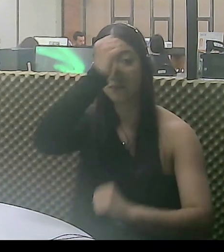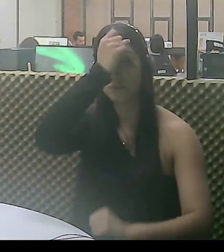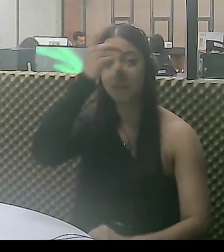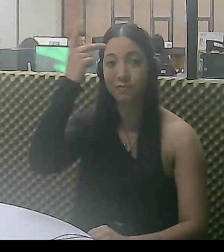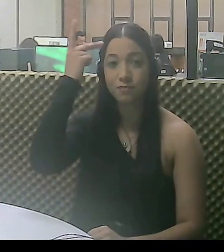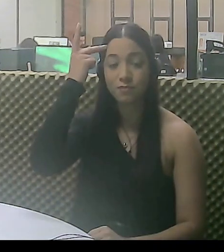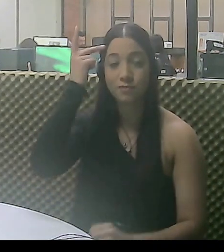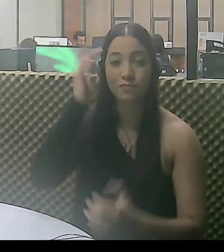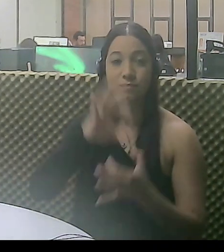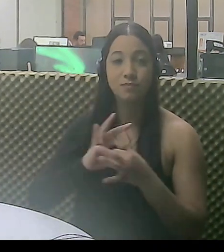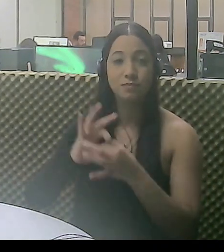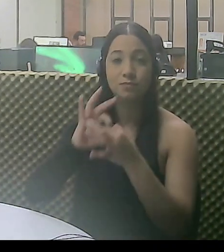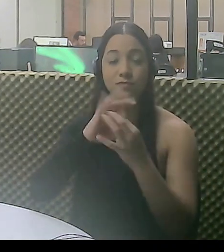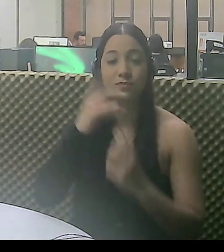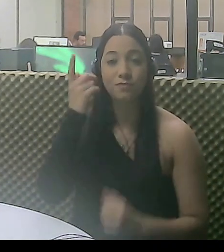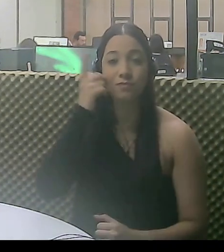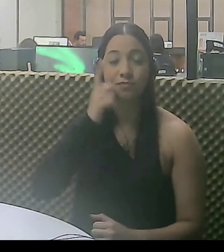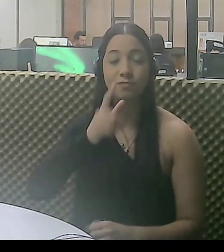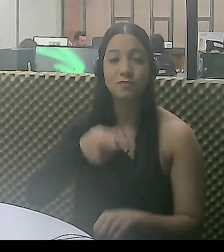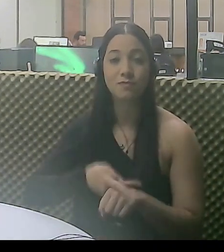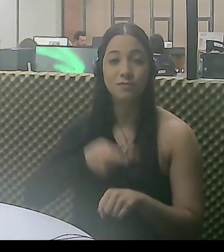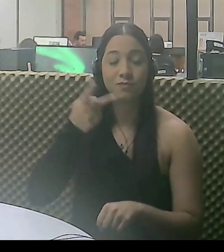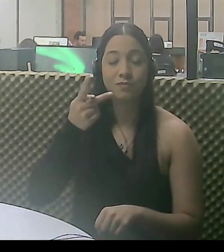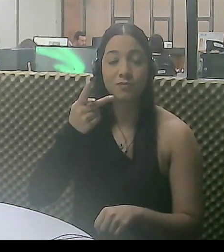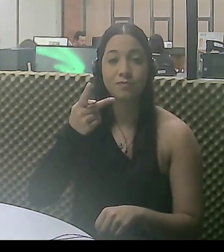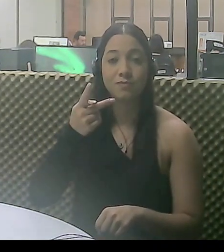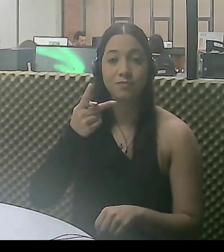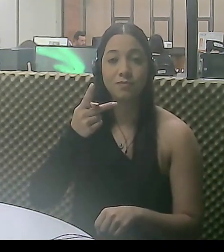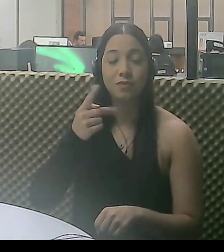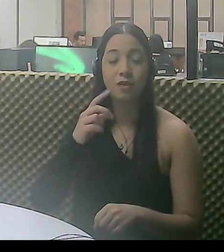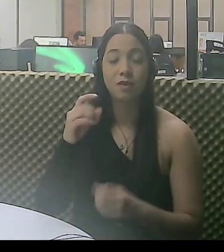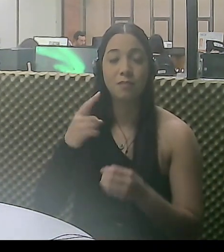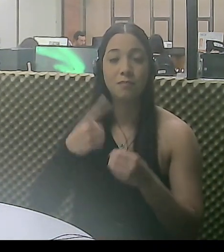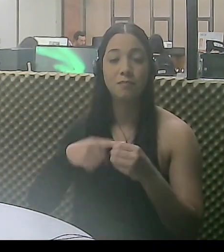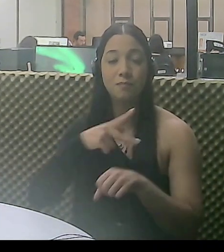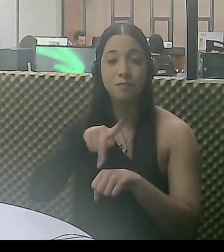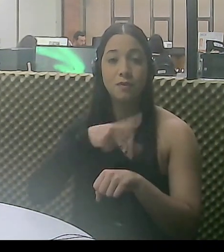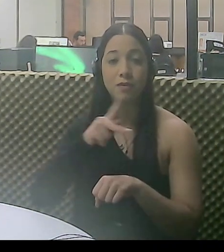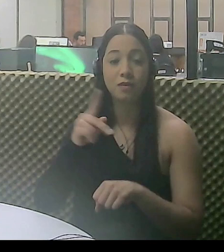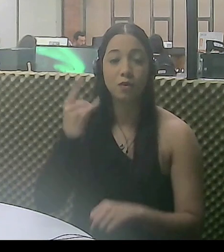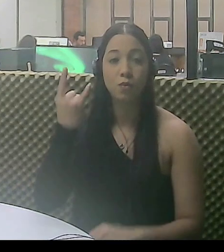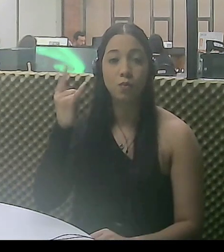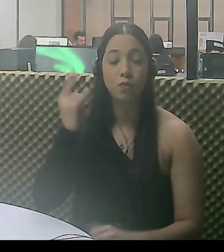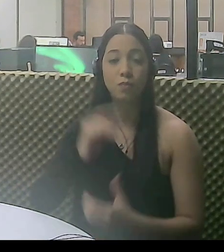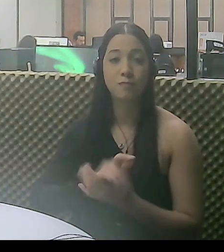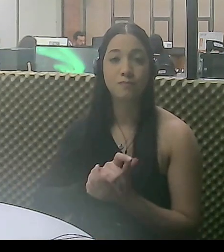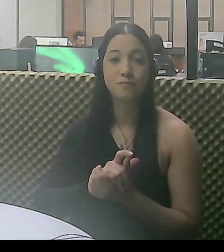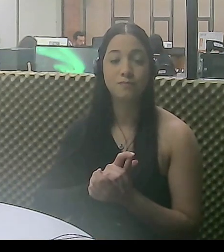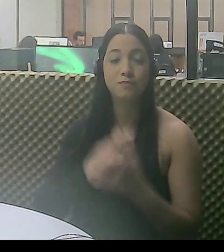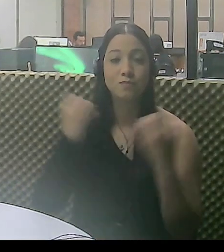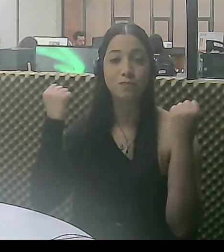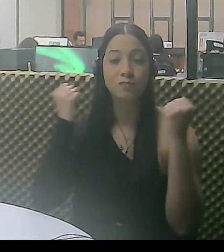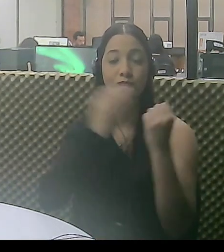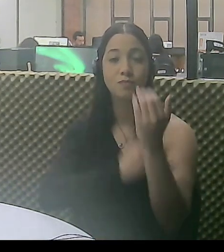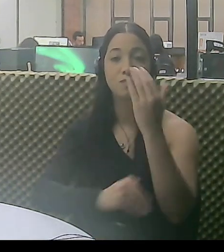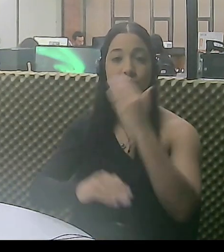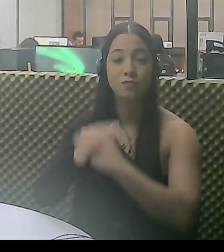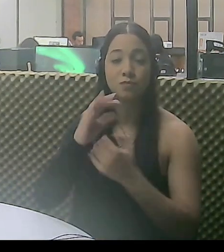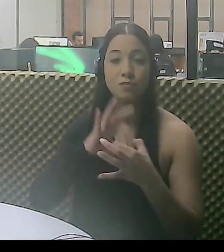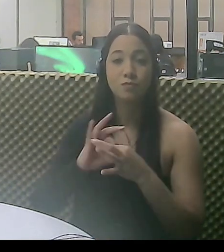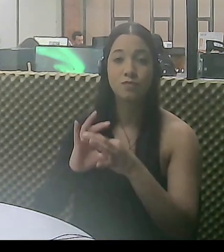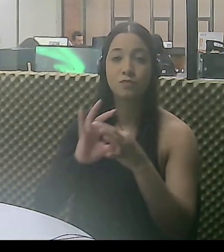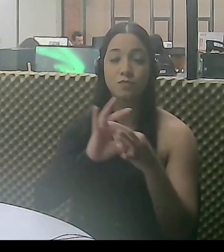parceiros conquistam medalhas e batem recorde na Colômbia. Os paratletas de alterofilismo da Prefeitura de Uberlândia e